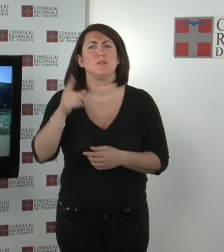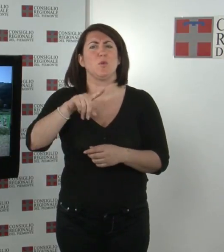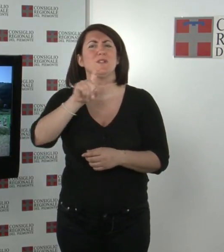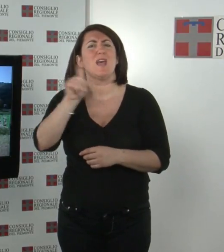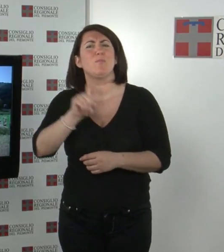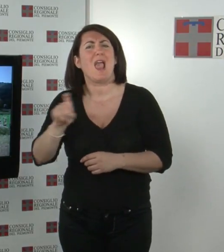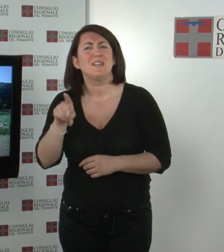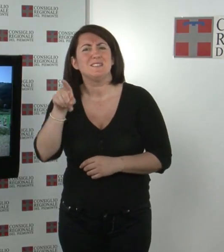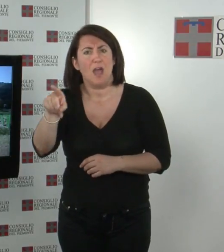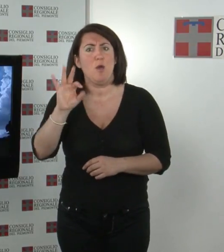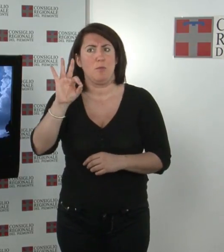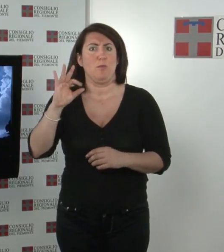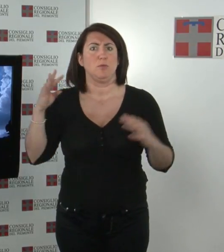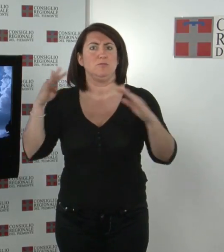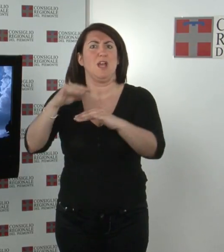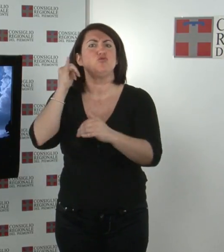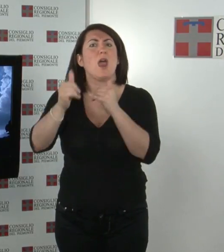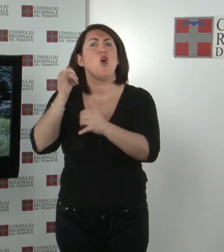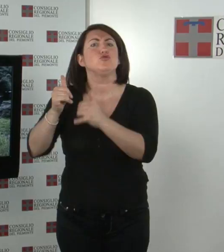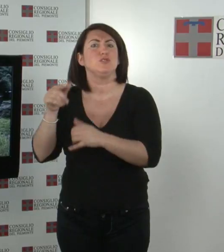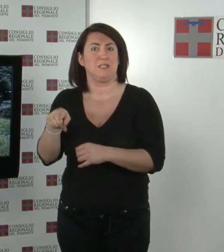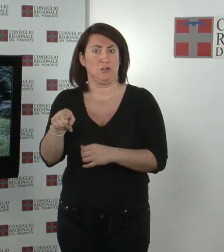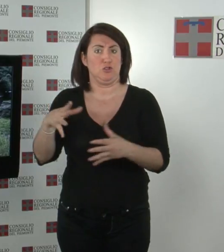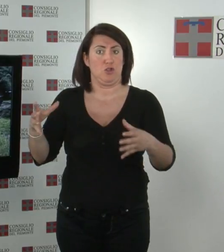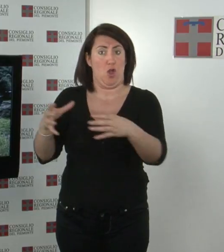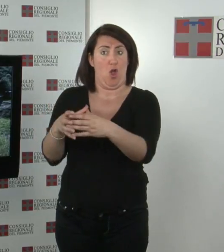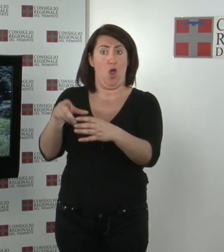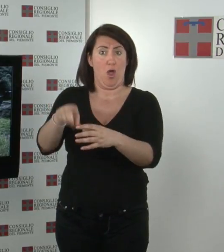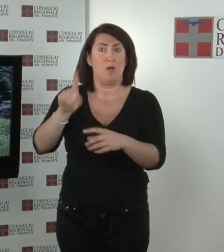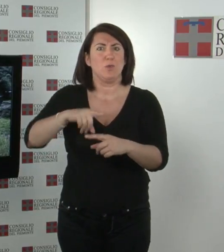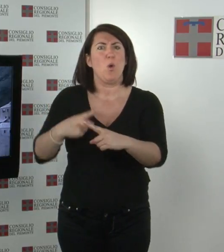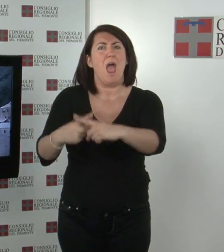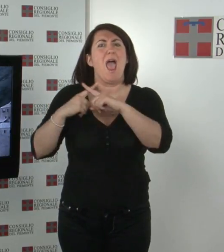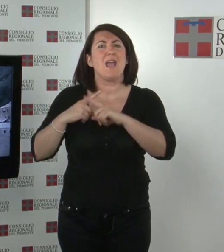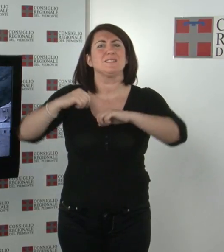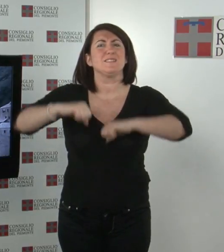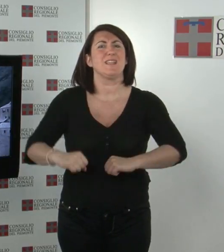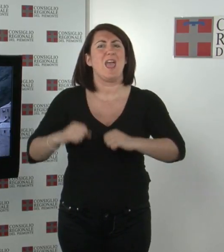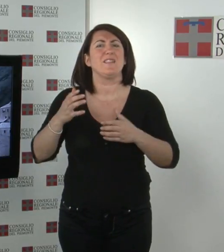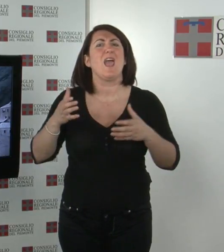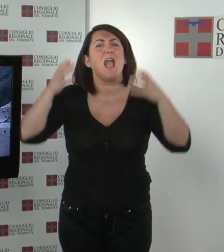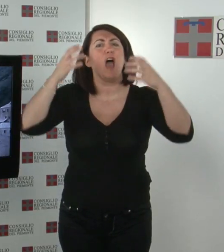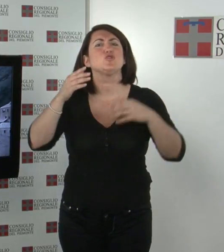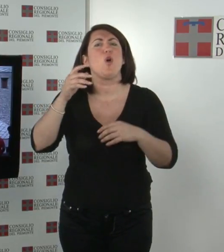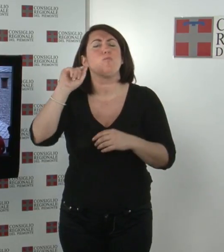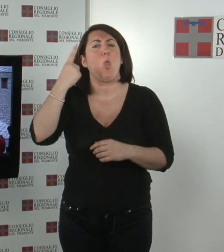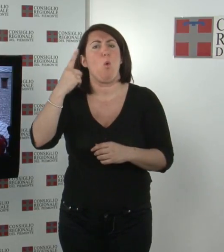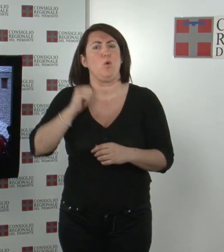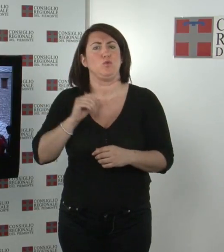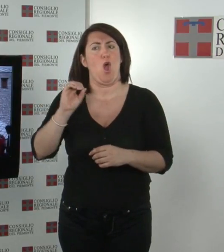genocidio con visite al Museo di Potocciari e all'edificio ex sede dei Caschi Blu dell'ONU, a Sarajevo con ingresso al Museo del Tunnel dell